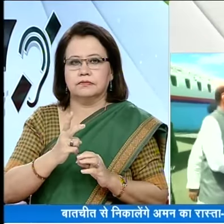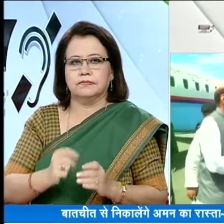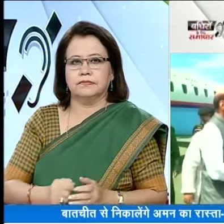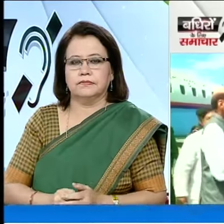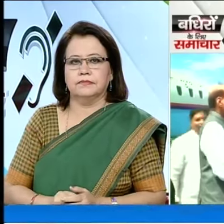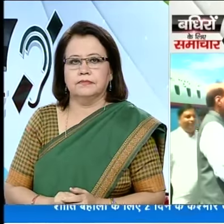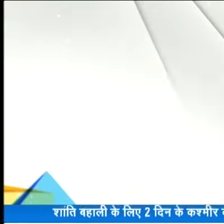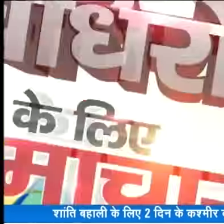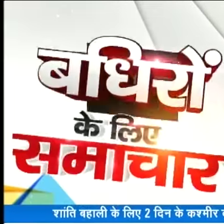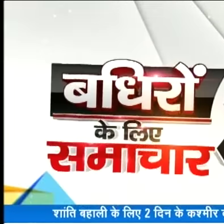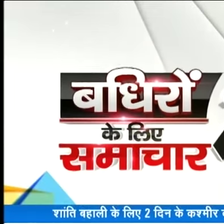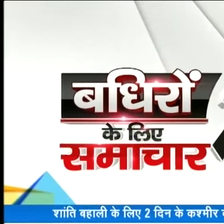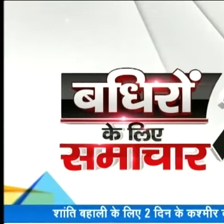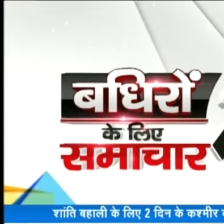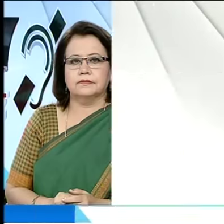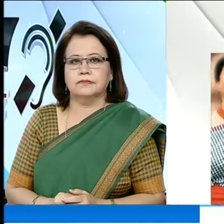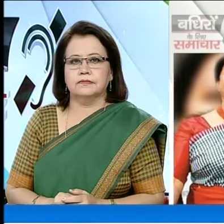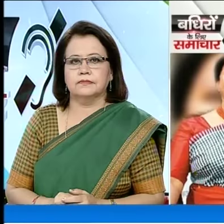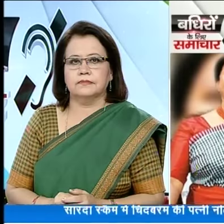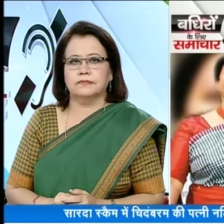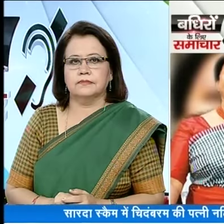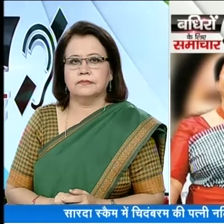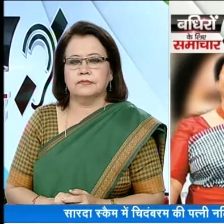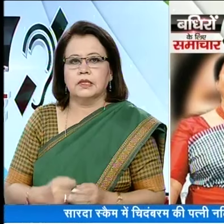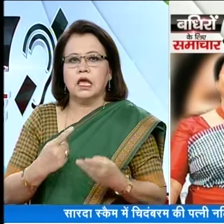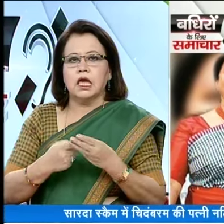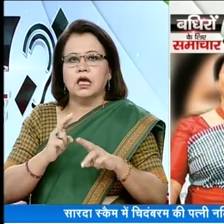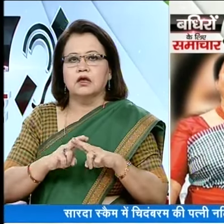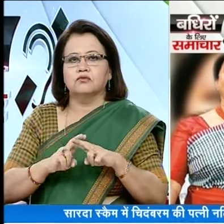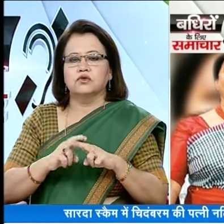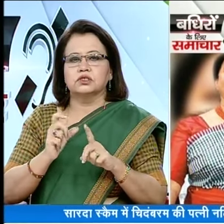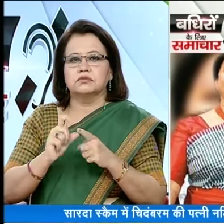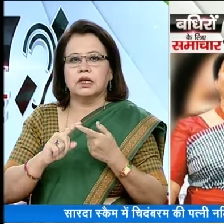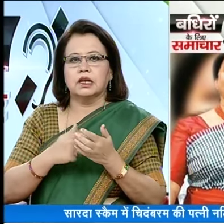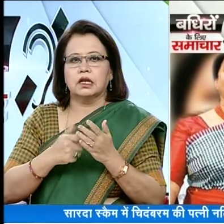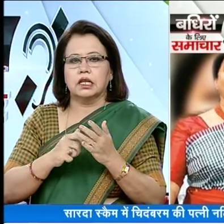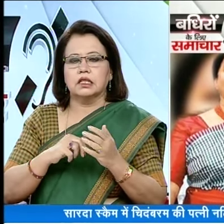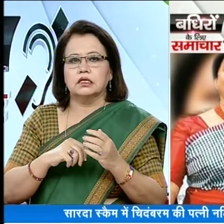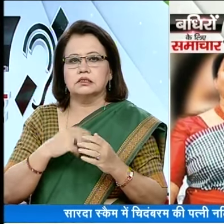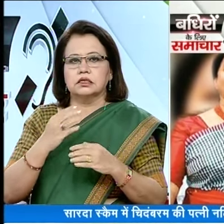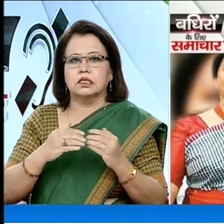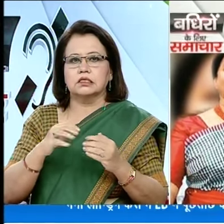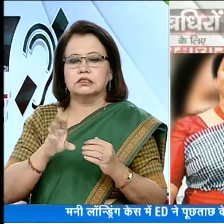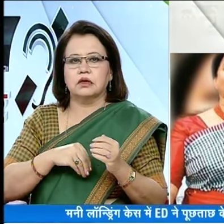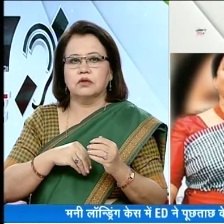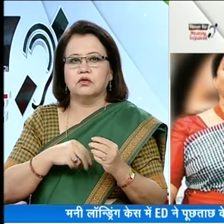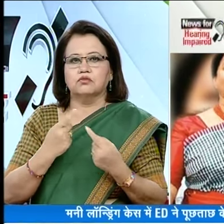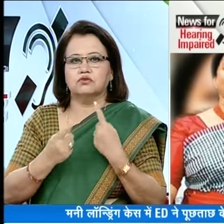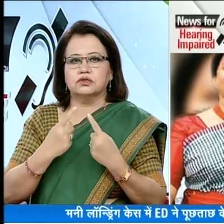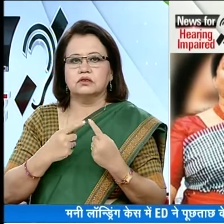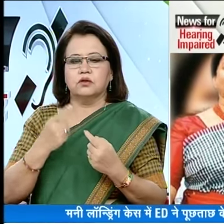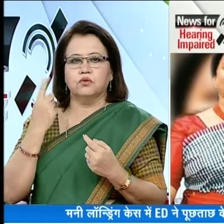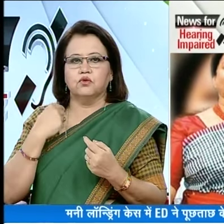था। Enforcement Directorate ने सारदा स्कैम में